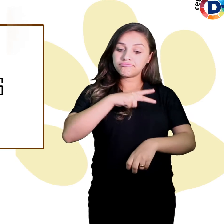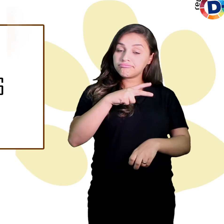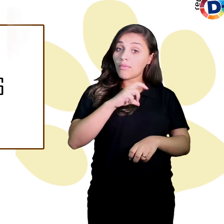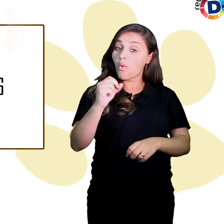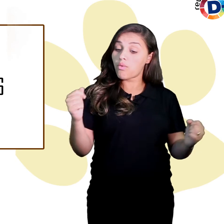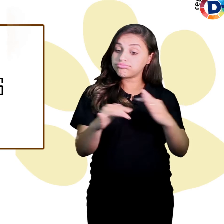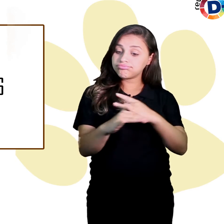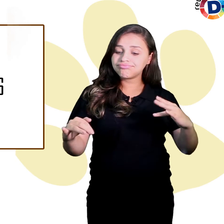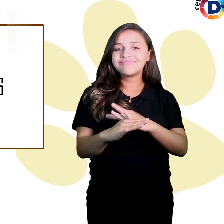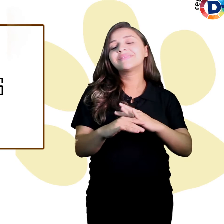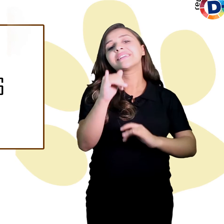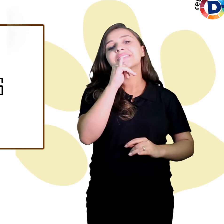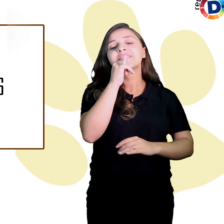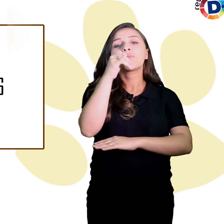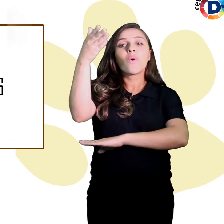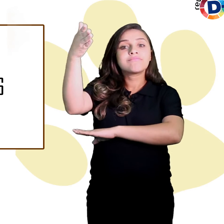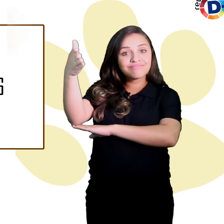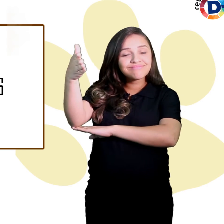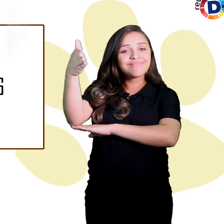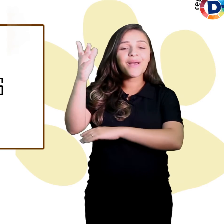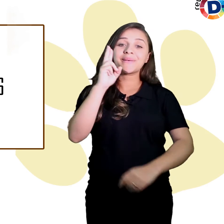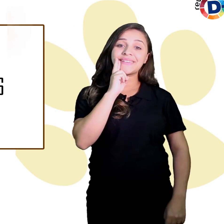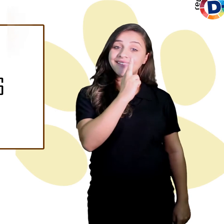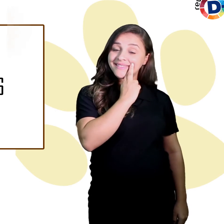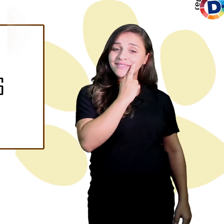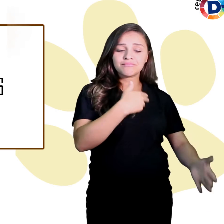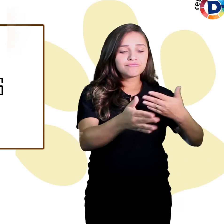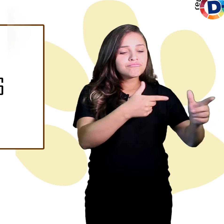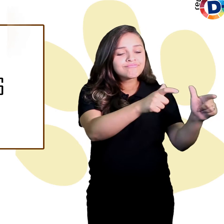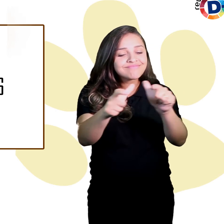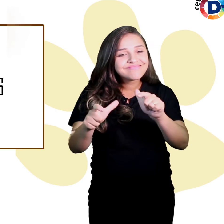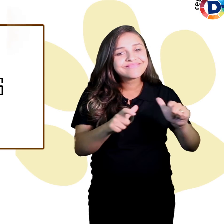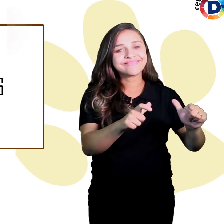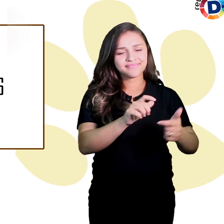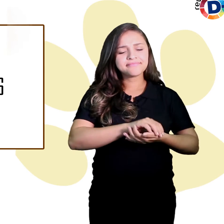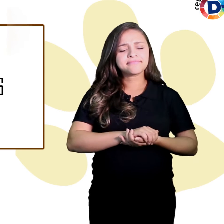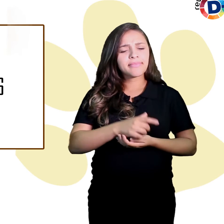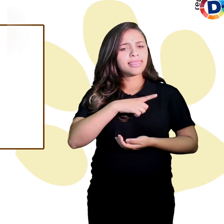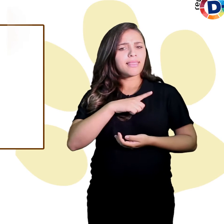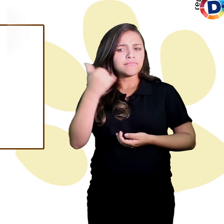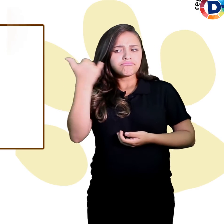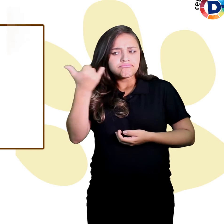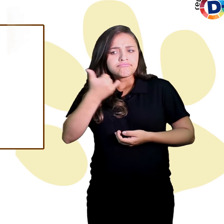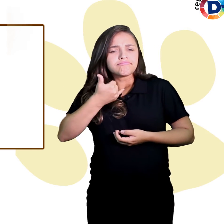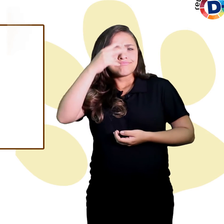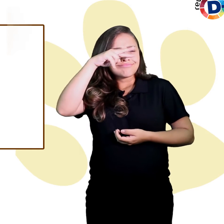hotéis, restaurantes, entre outros ambientes. Tivemos inúmeros relatos e situações